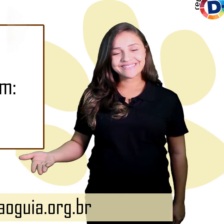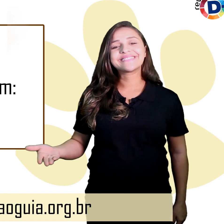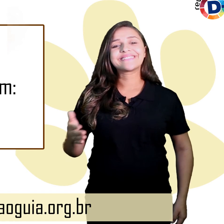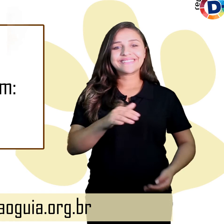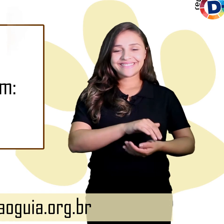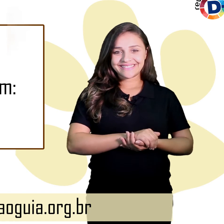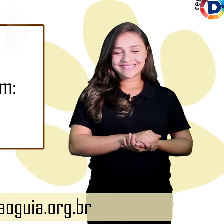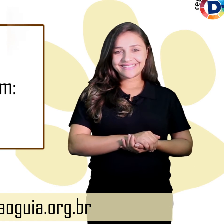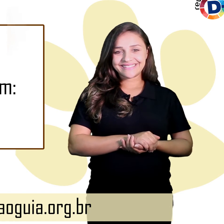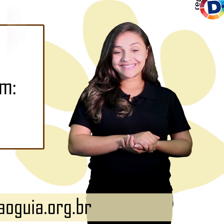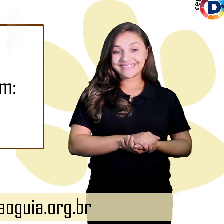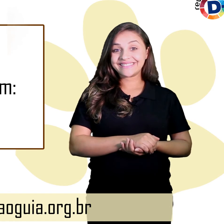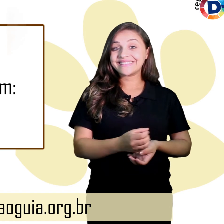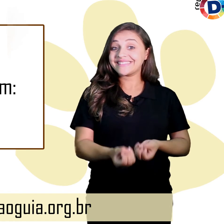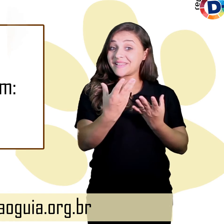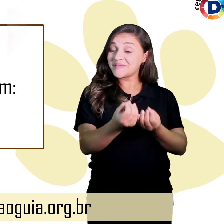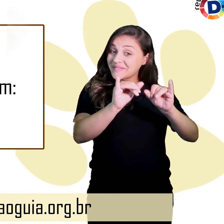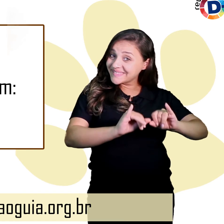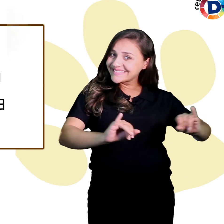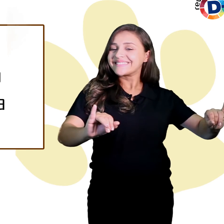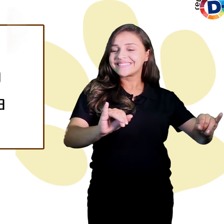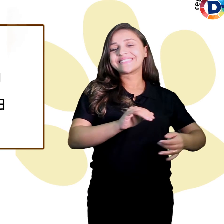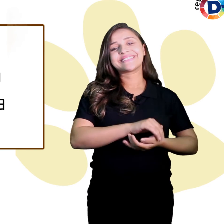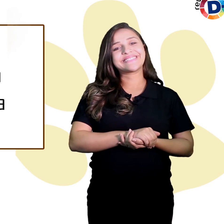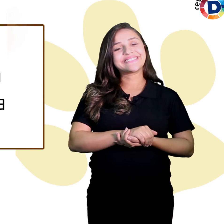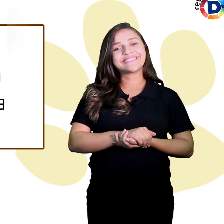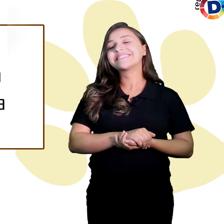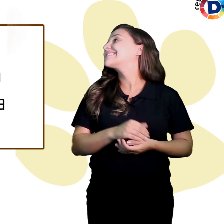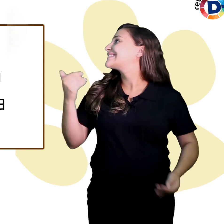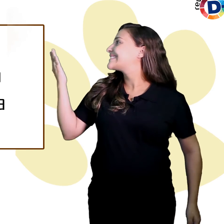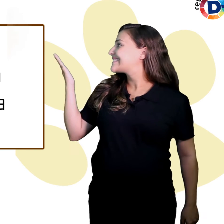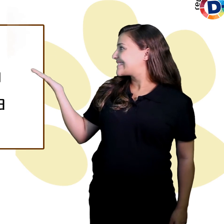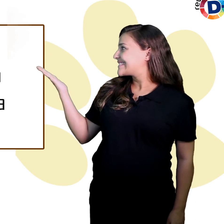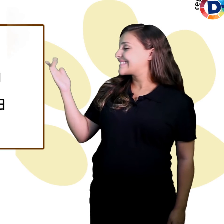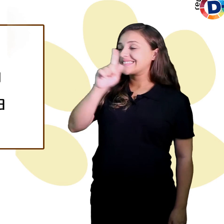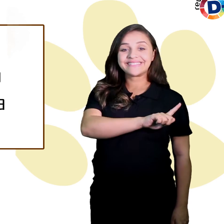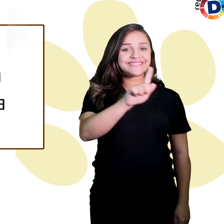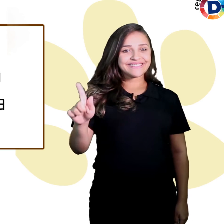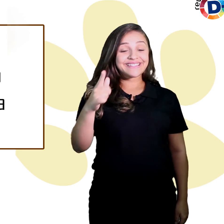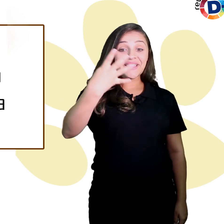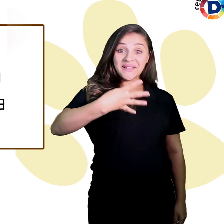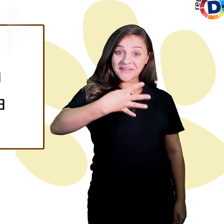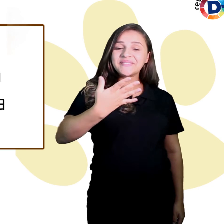Serviço FES Turis, Gramado, 4ª edição, Espaço da